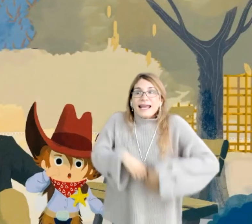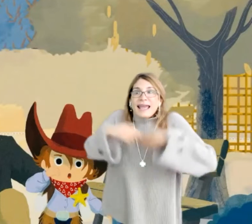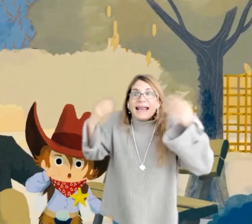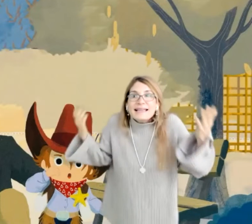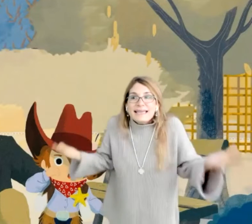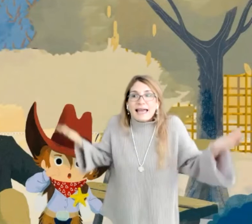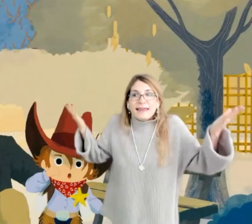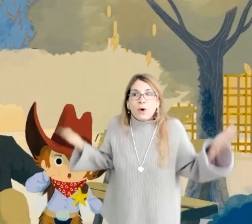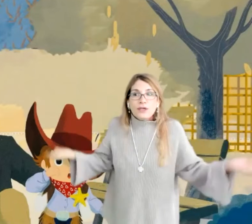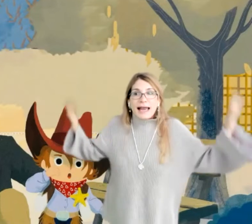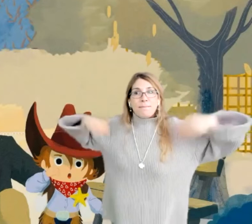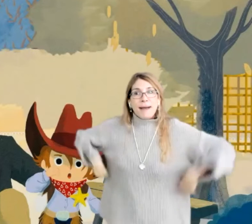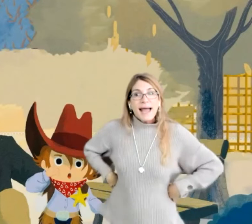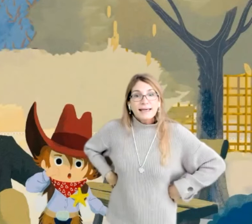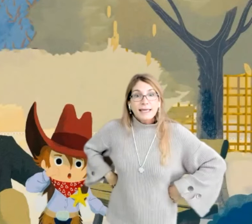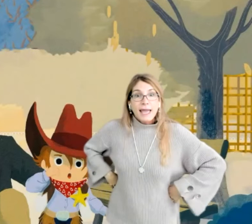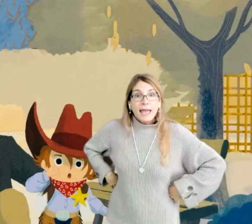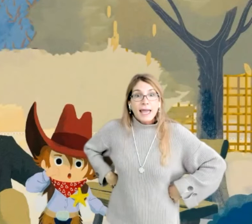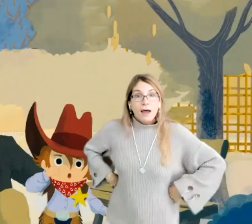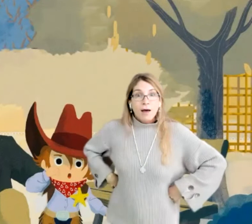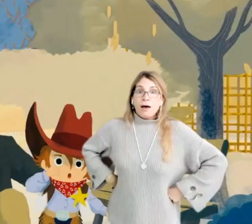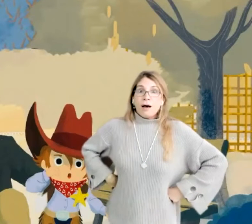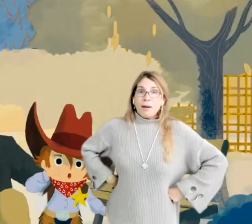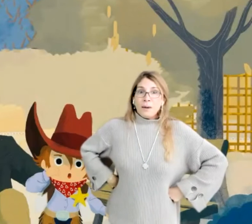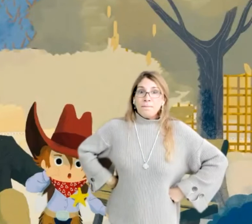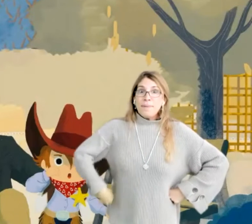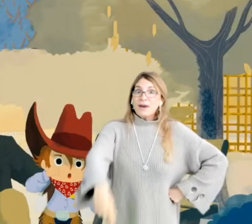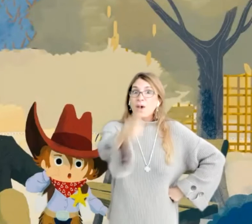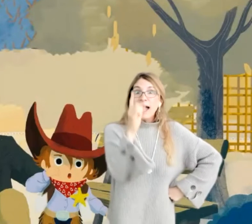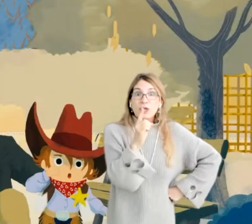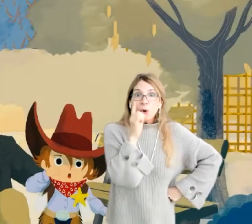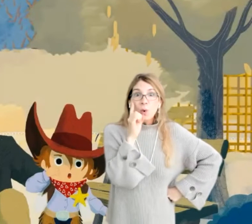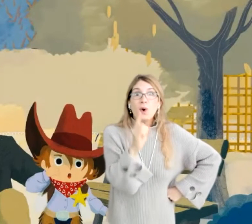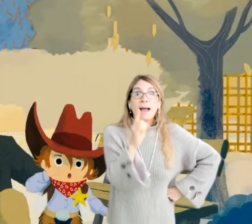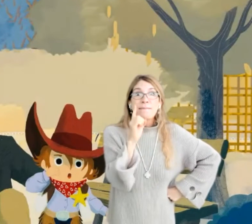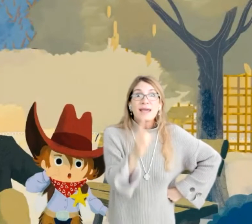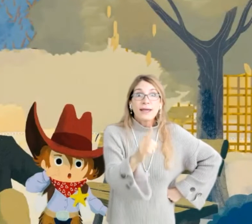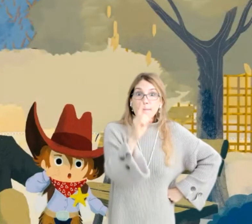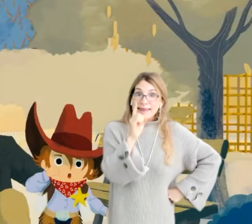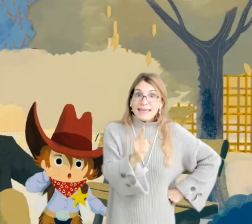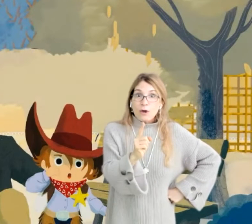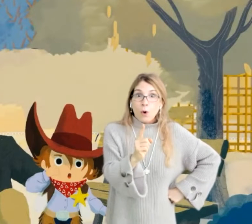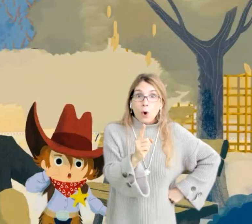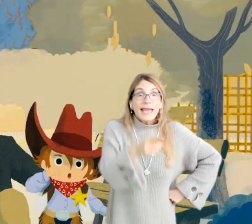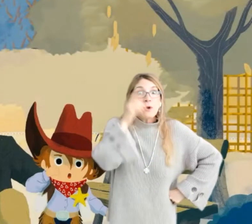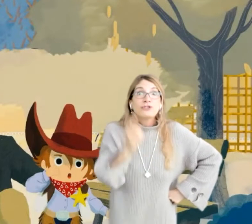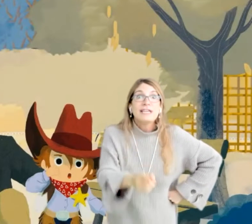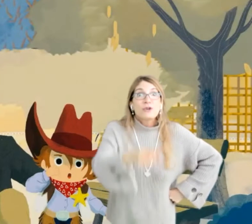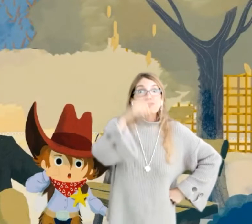el día de hoy al parque. ¡Oh! Pero hay un amigo que me dijo que a los niños